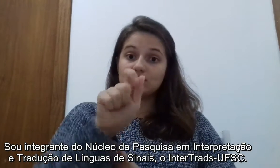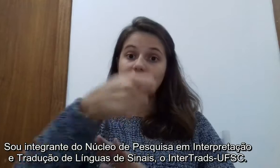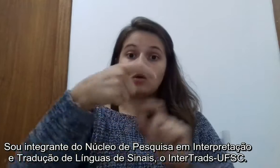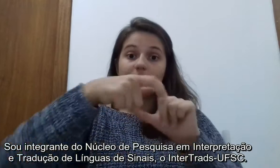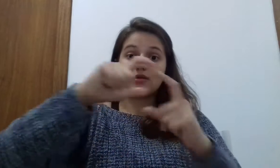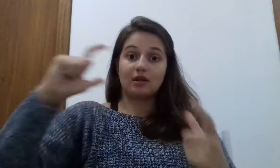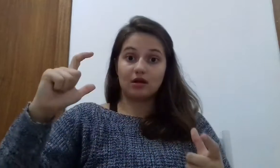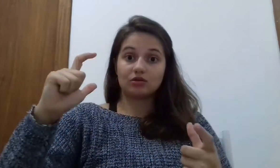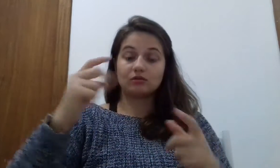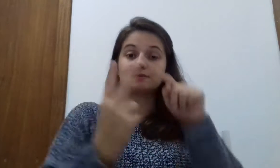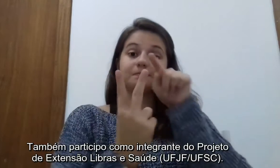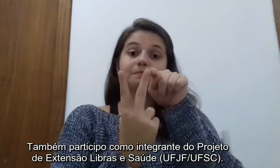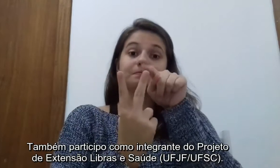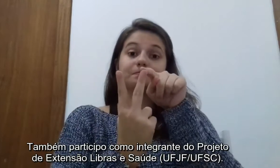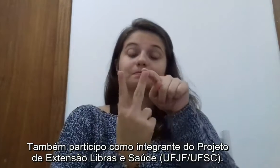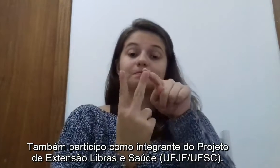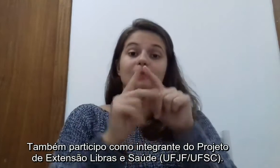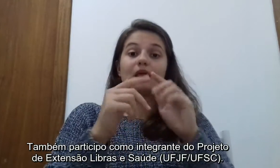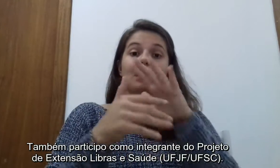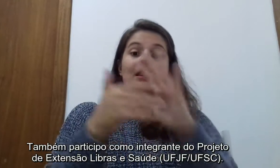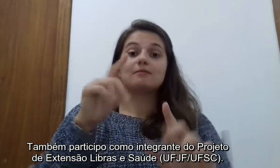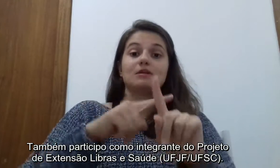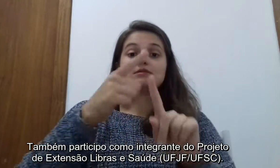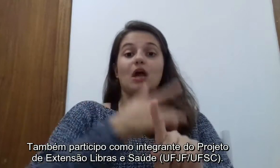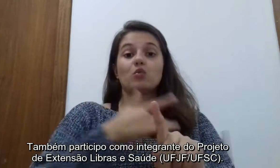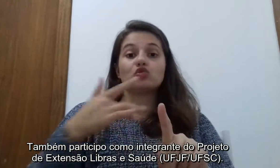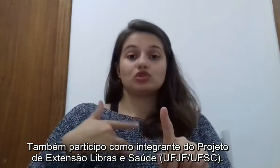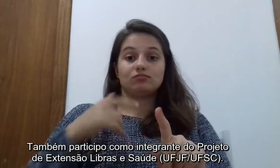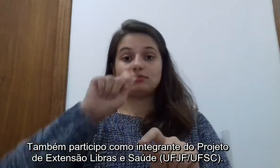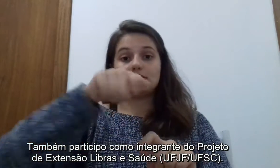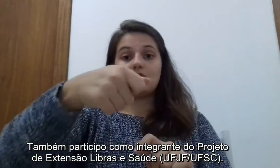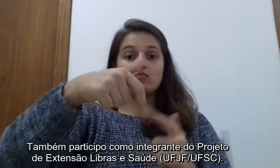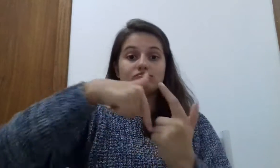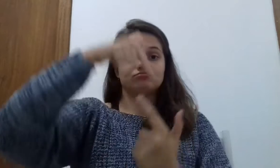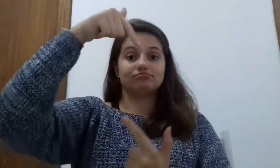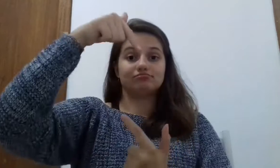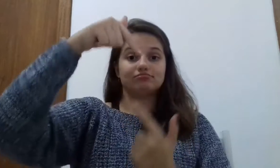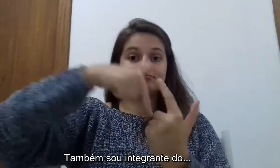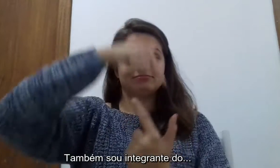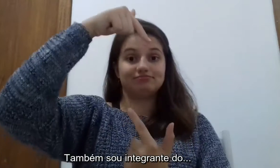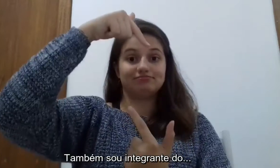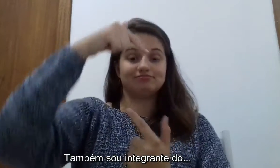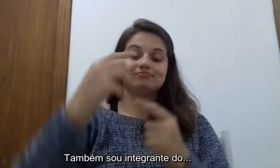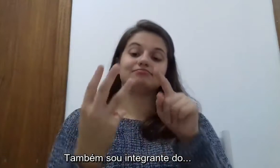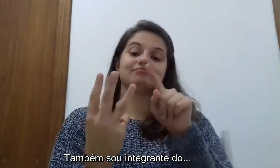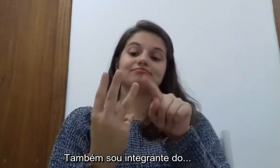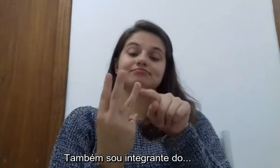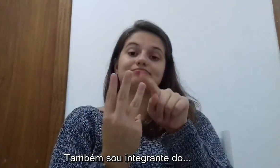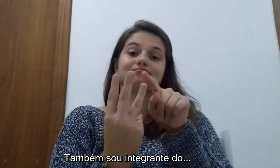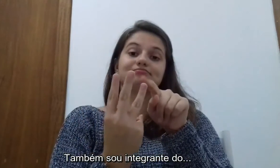Também participo como integrante do projeto de extensão Libras e Saúde. Também sou integrante do